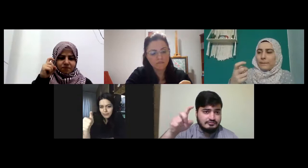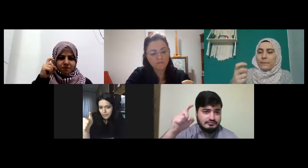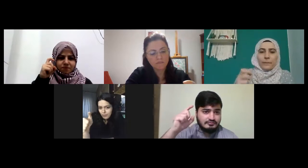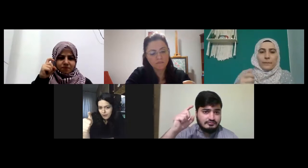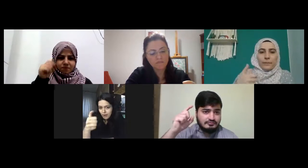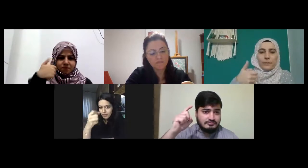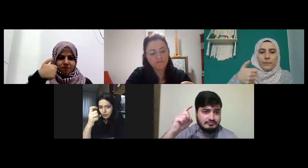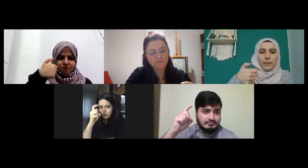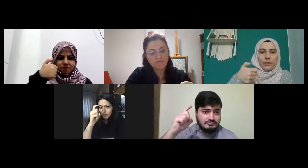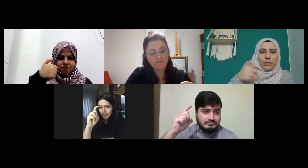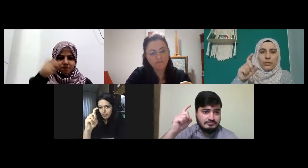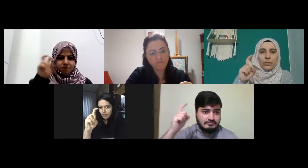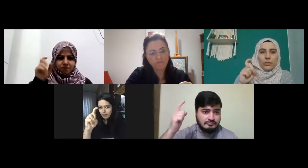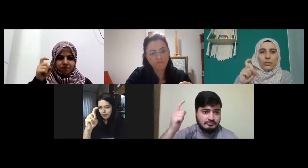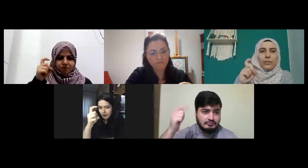baş parmak dokuz da işaret parmağı